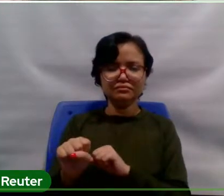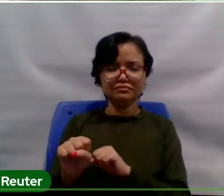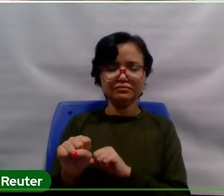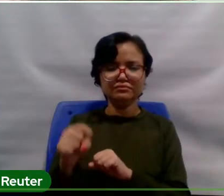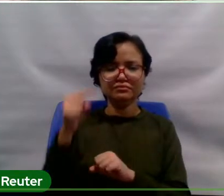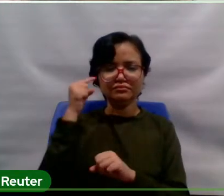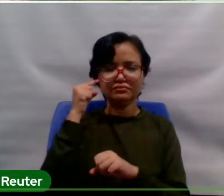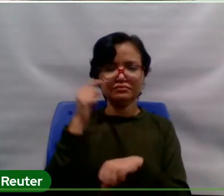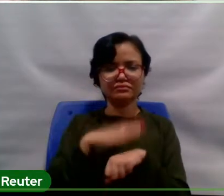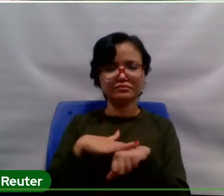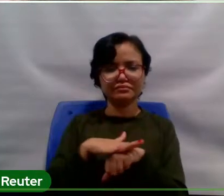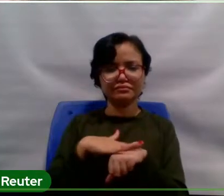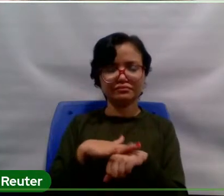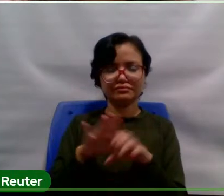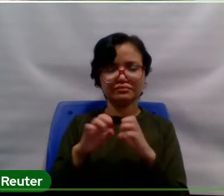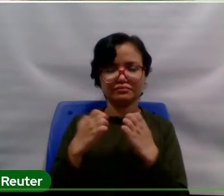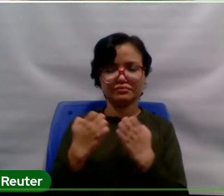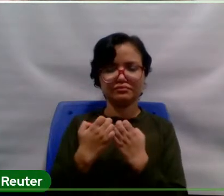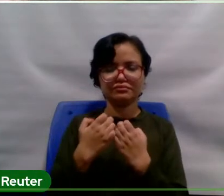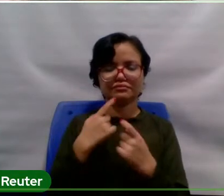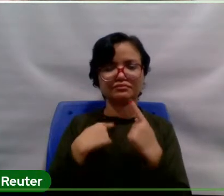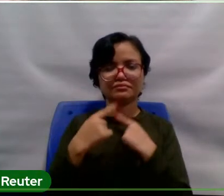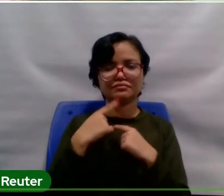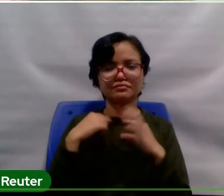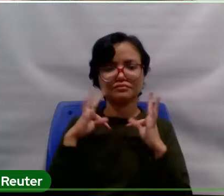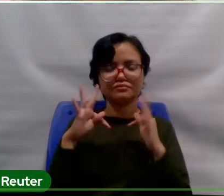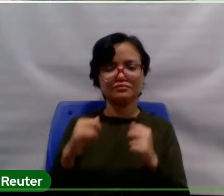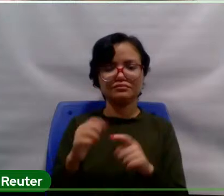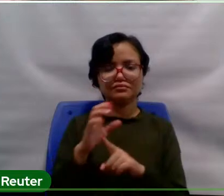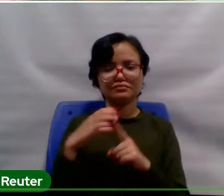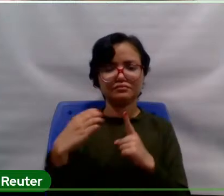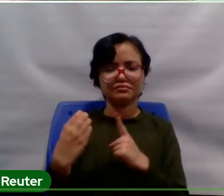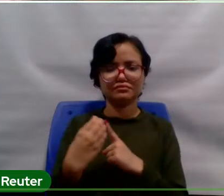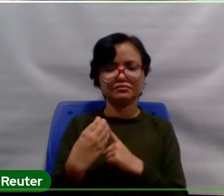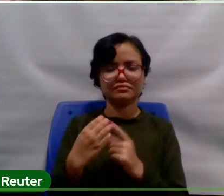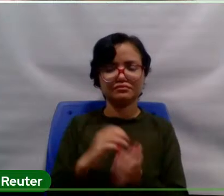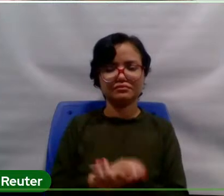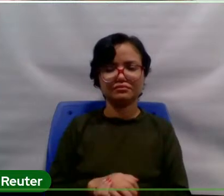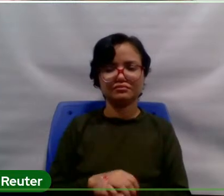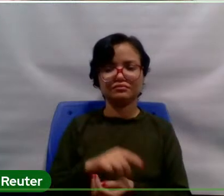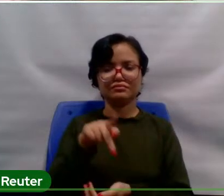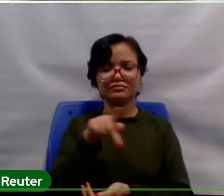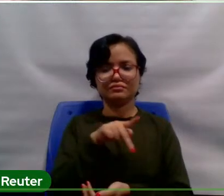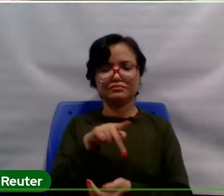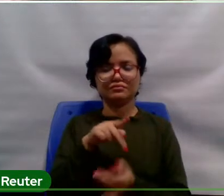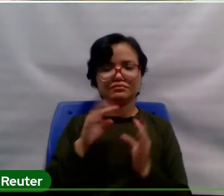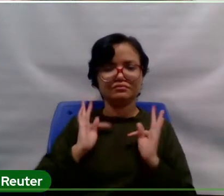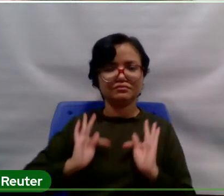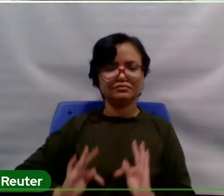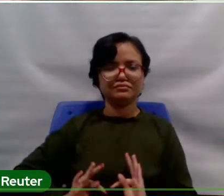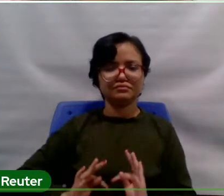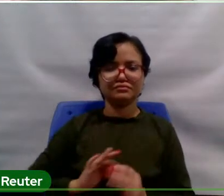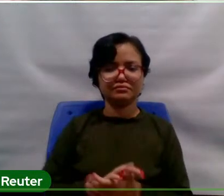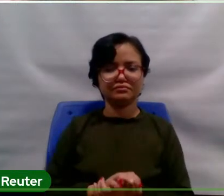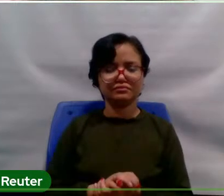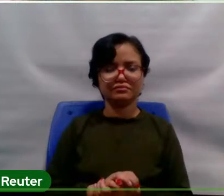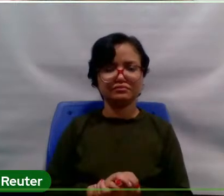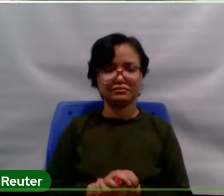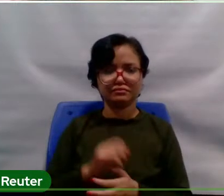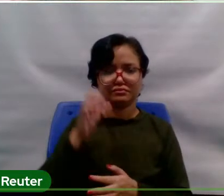esse evento. Eu espero que toda a comunidade, professores, técnicos, dos docentes,